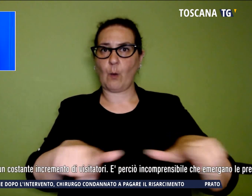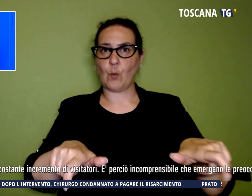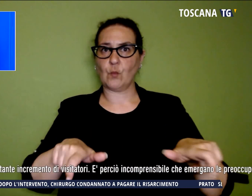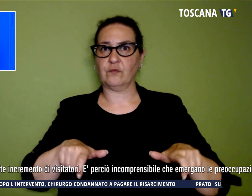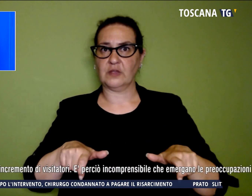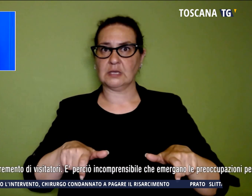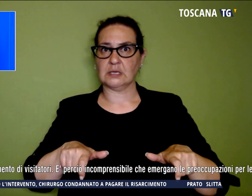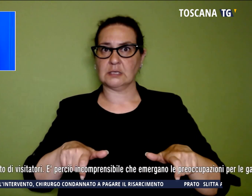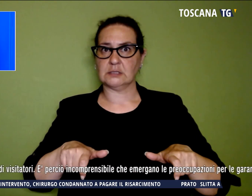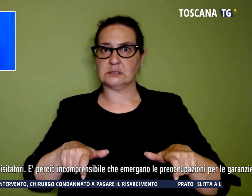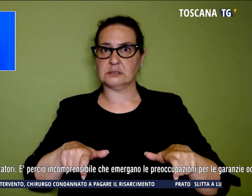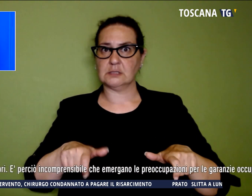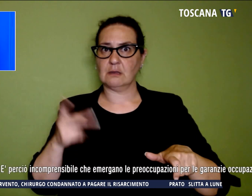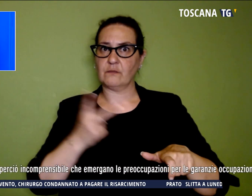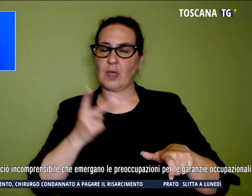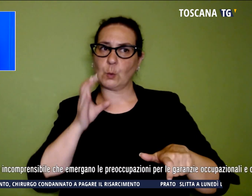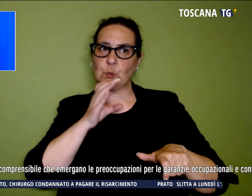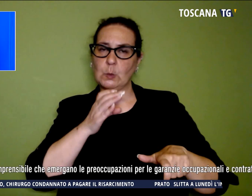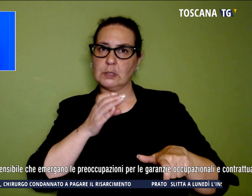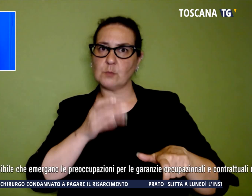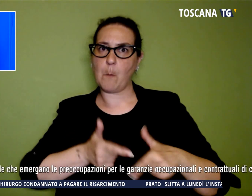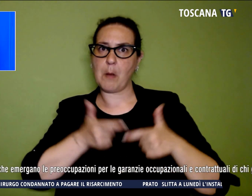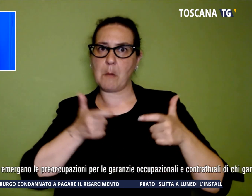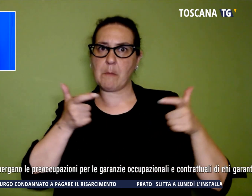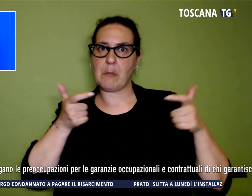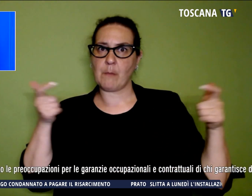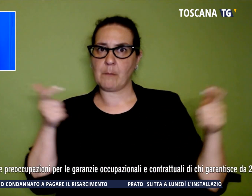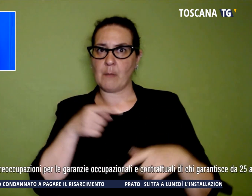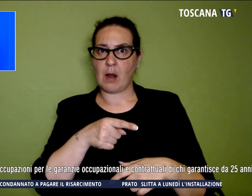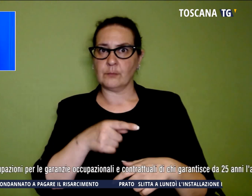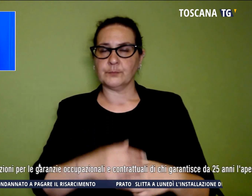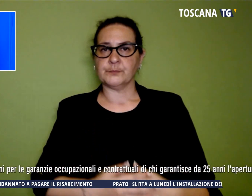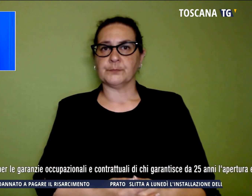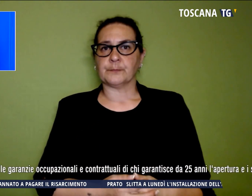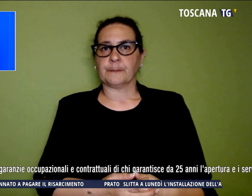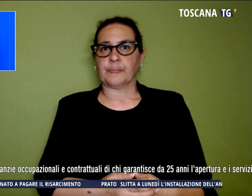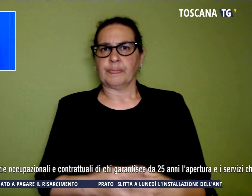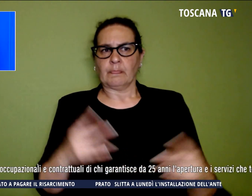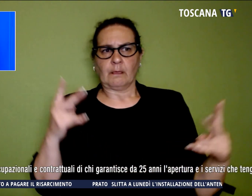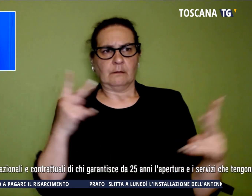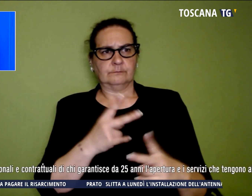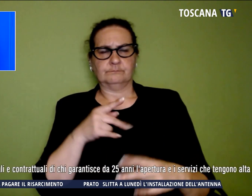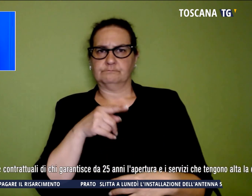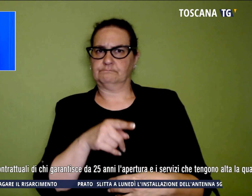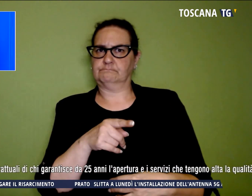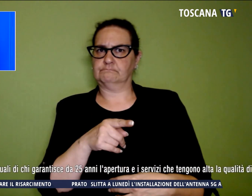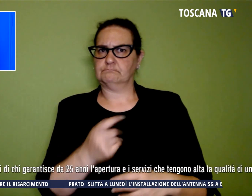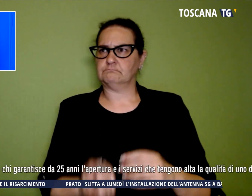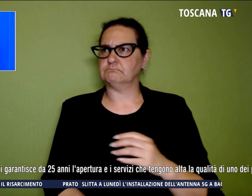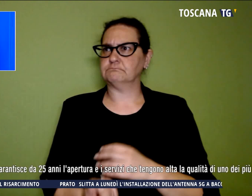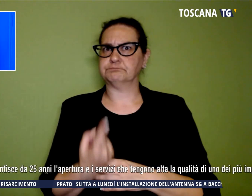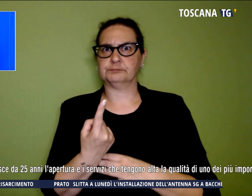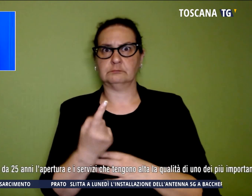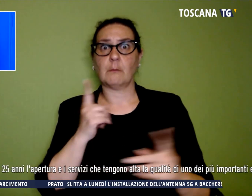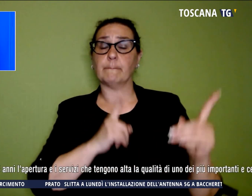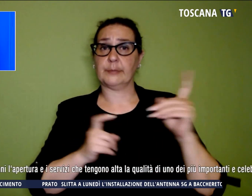incremento di visitatori. È perciò incomprensibile che emergano le preoccupazioni per